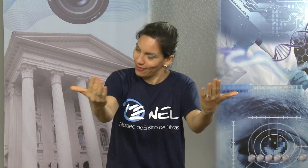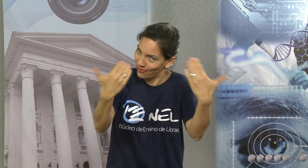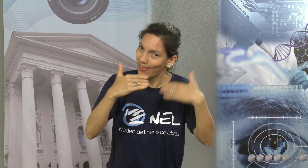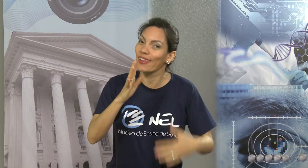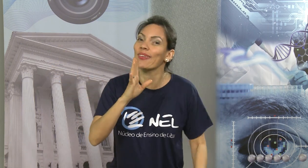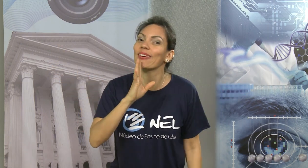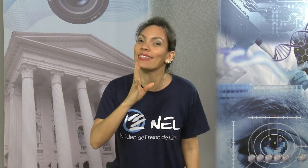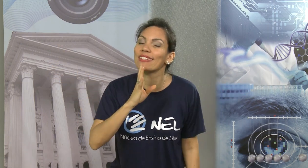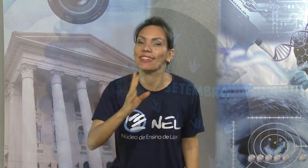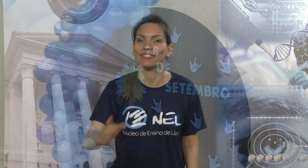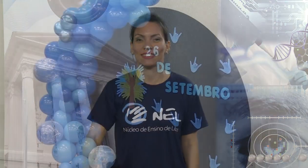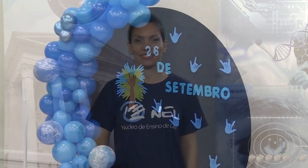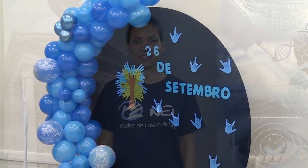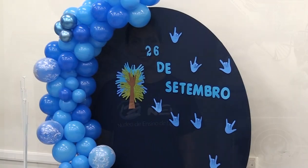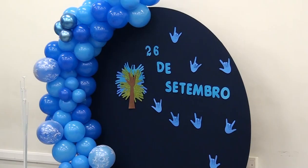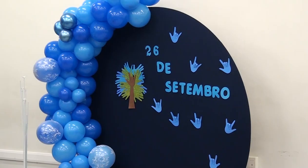Aproveite, venham conhecer. Obrigado.